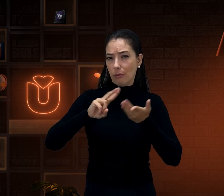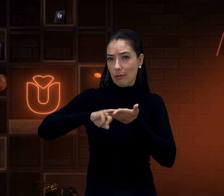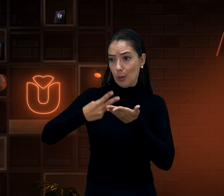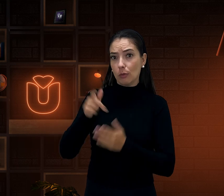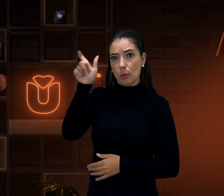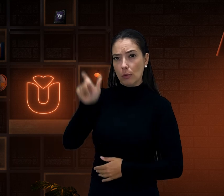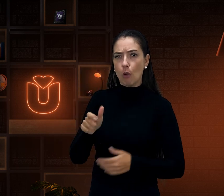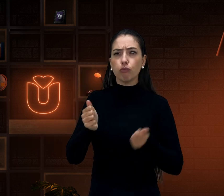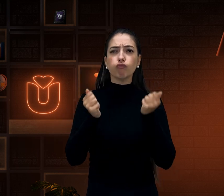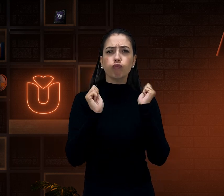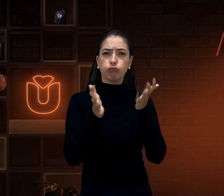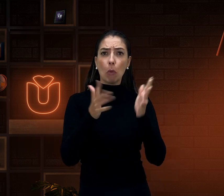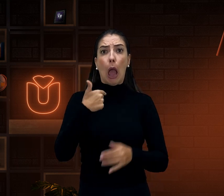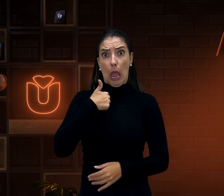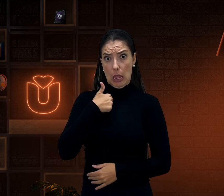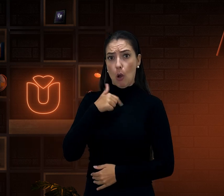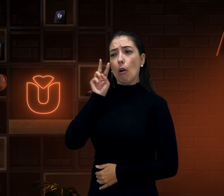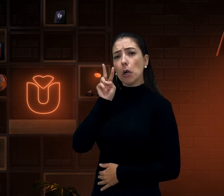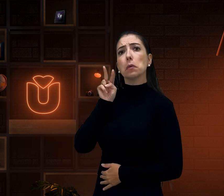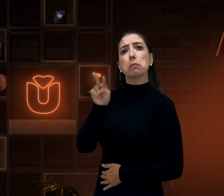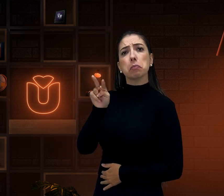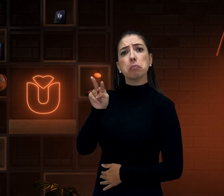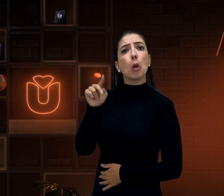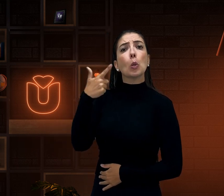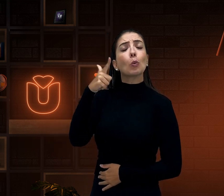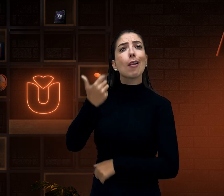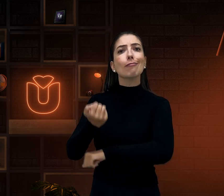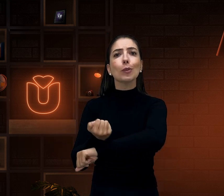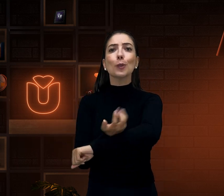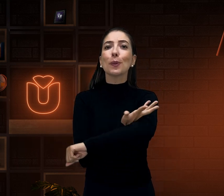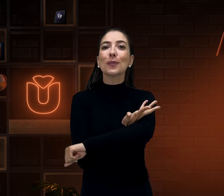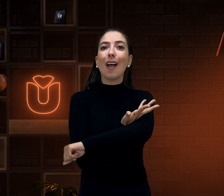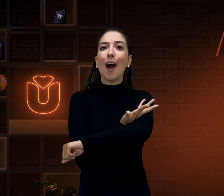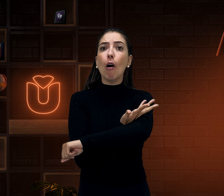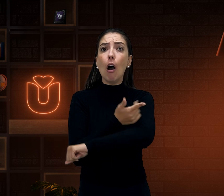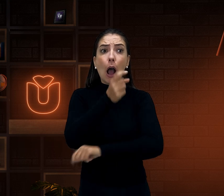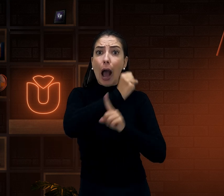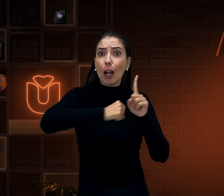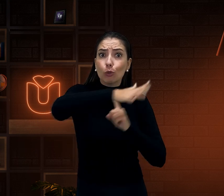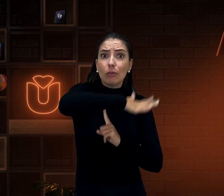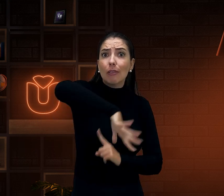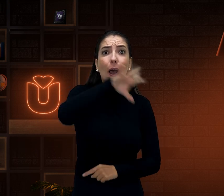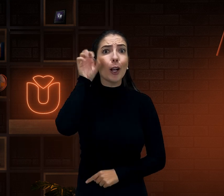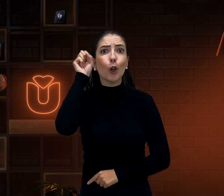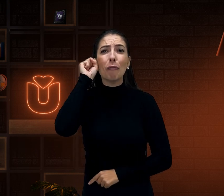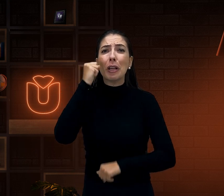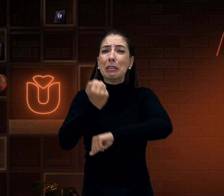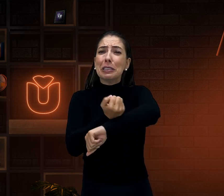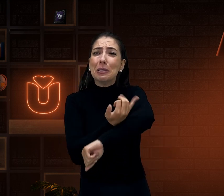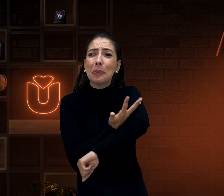eu vejo a tradução da música sendo sinalizada e eu não sinto emoção alguma. Eu olho, os ouvintes